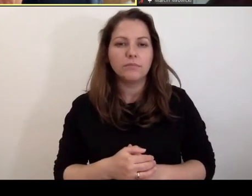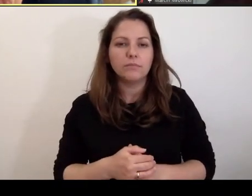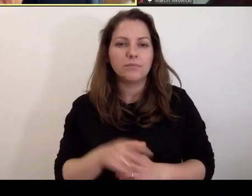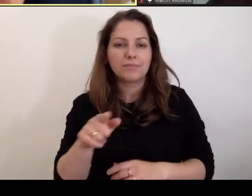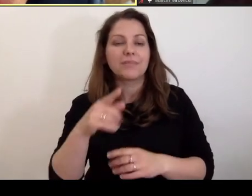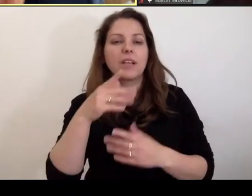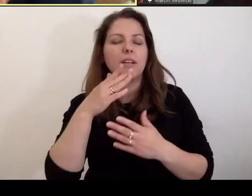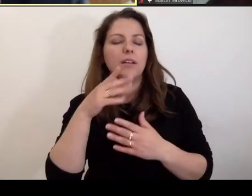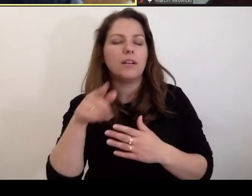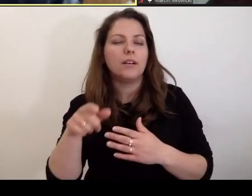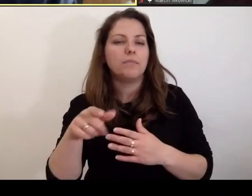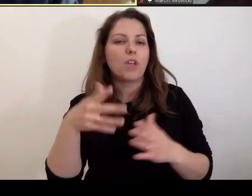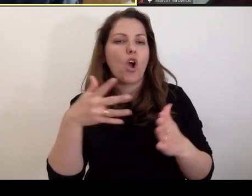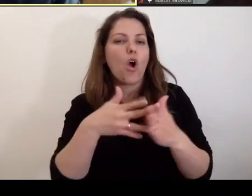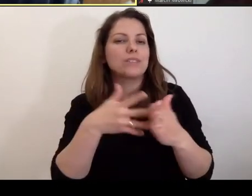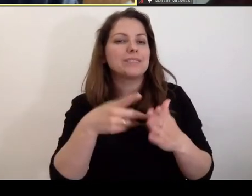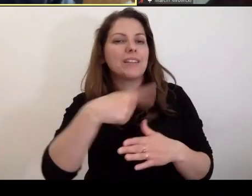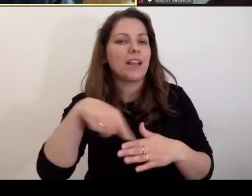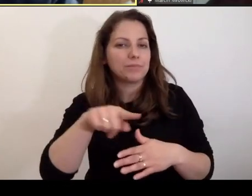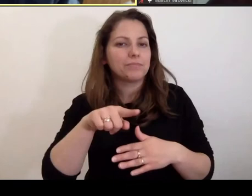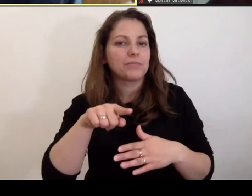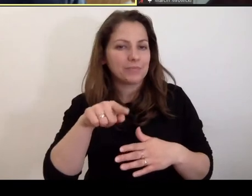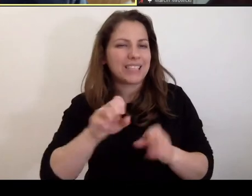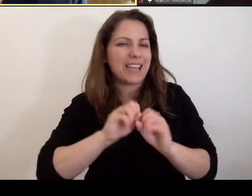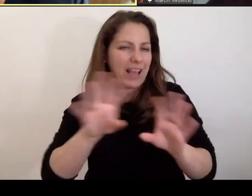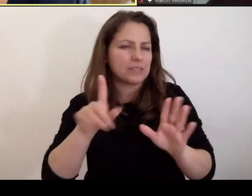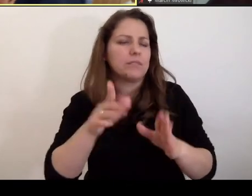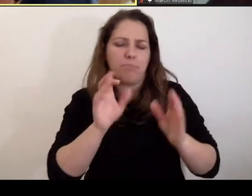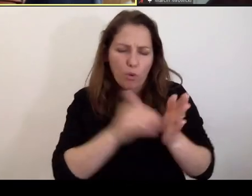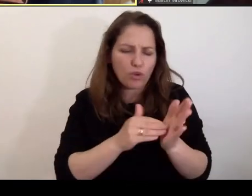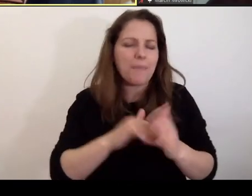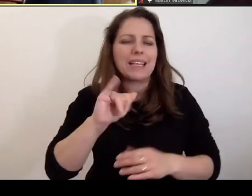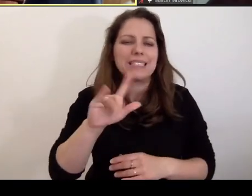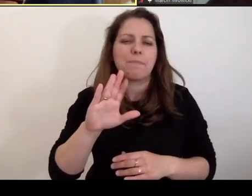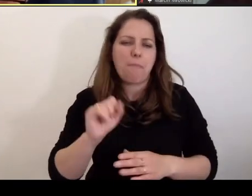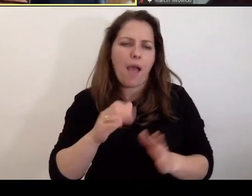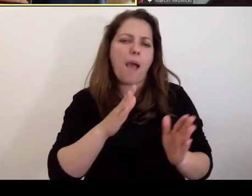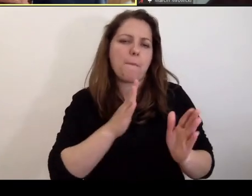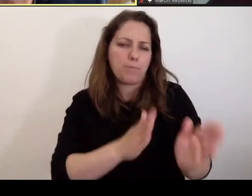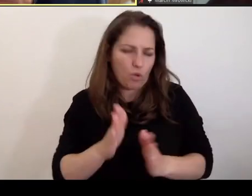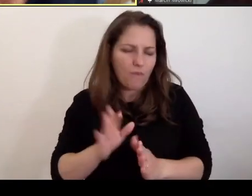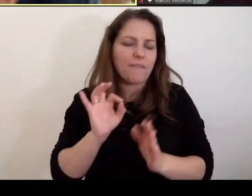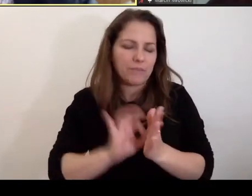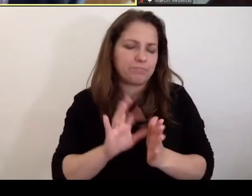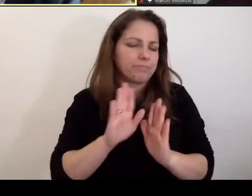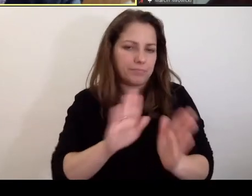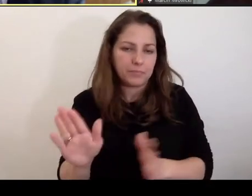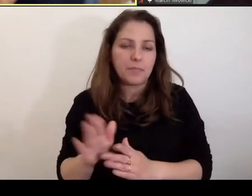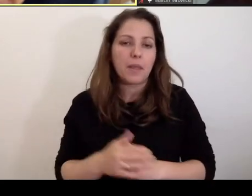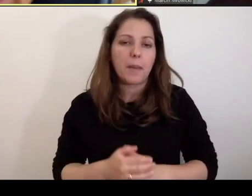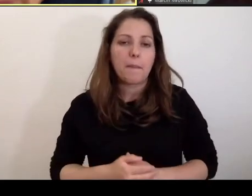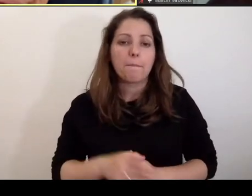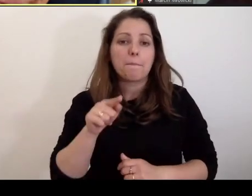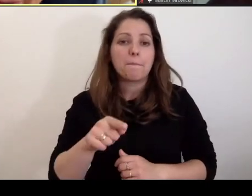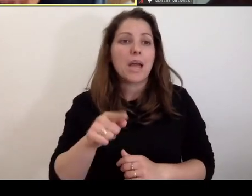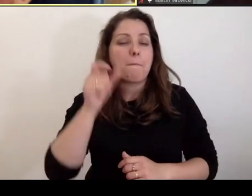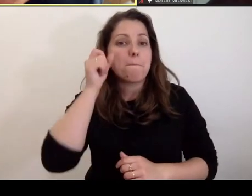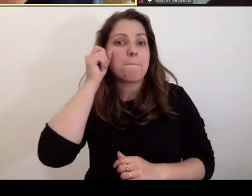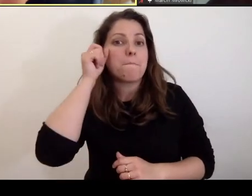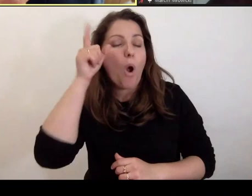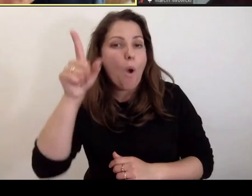zarzuty oceniać w kontraktoryjnym procesie. To jest jasne. Stąd potrzebna jest ogremna izba. I teraz koncept